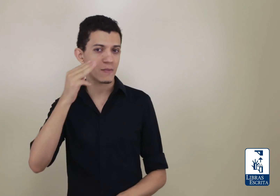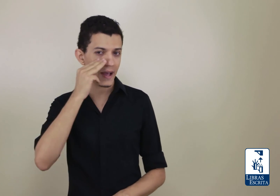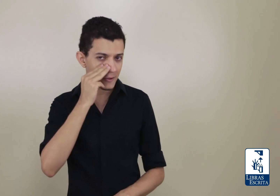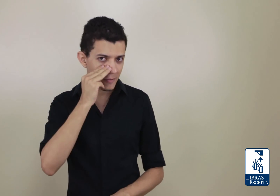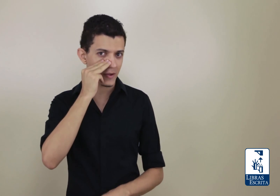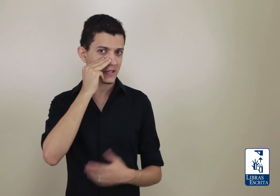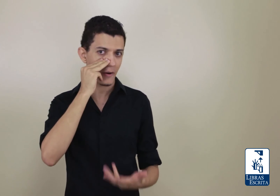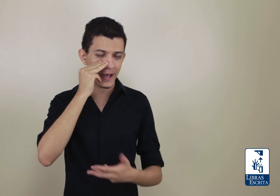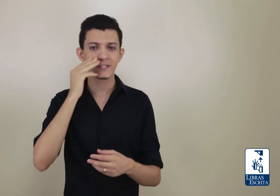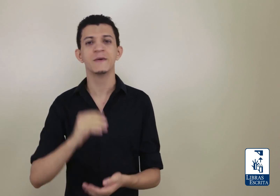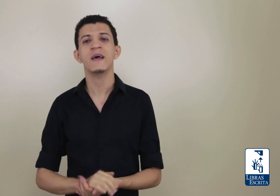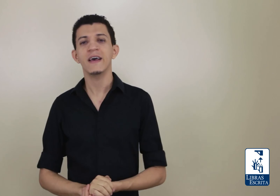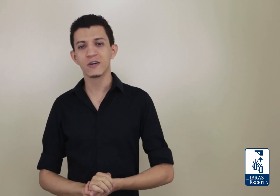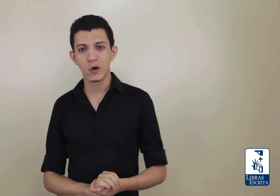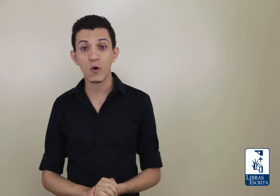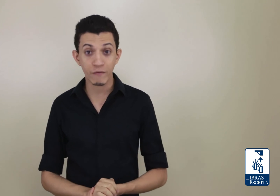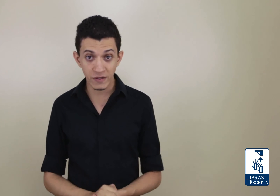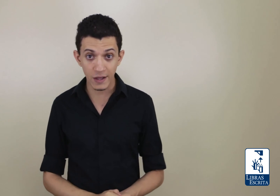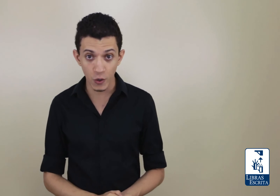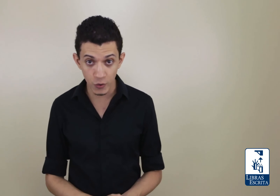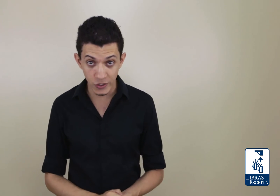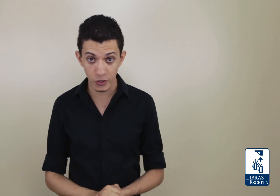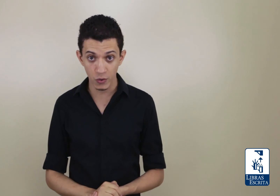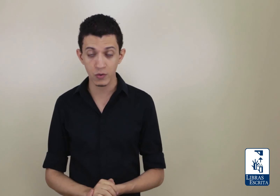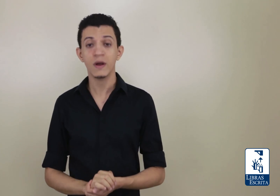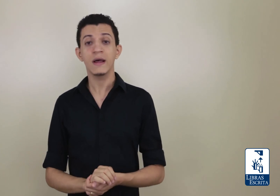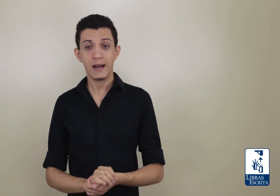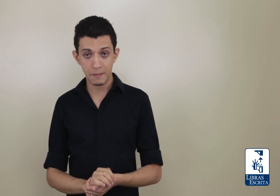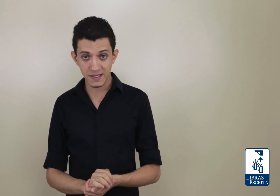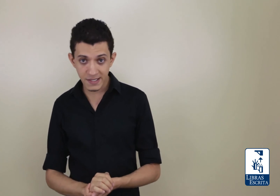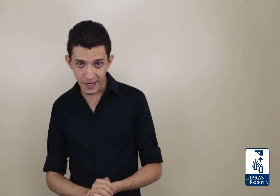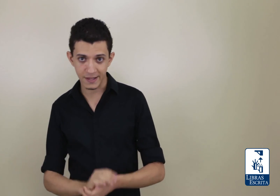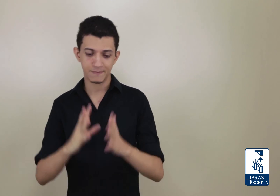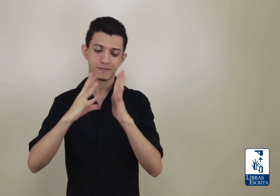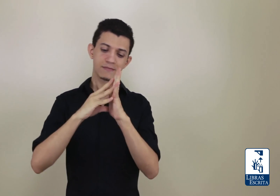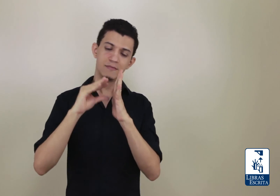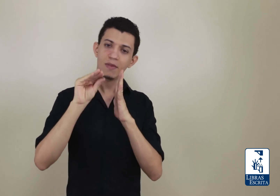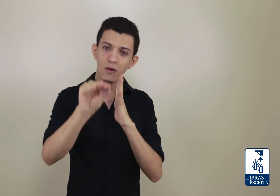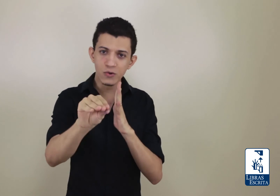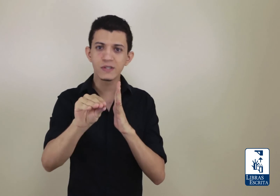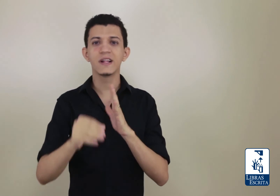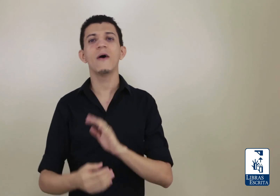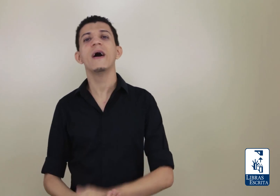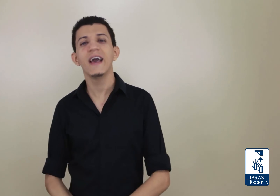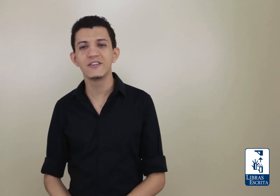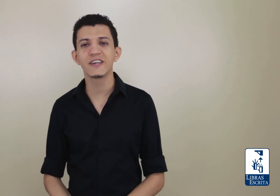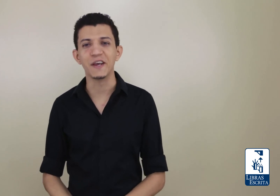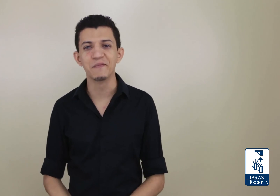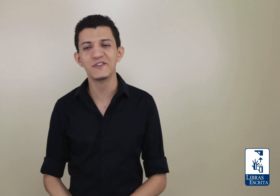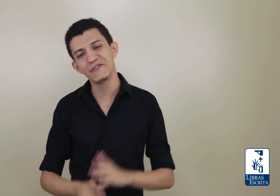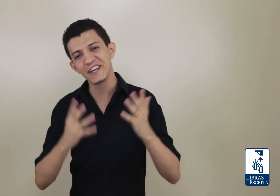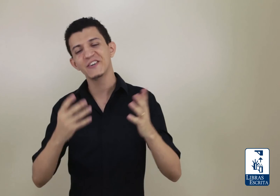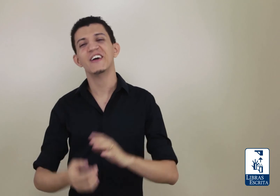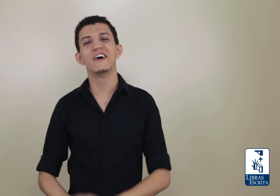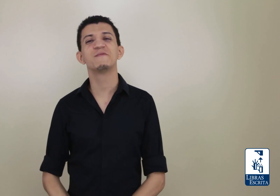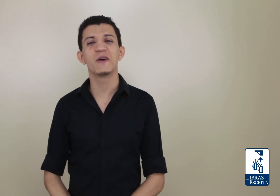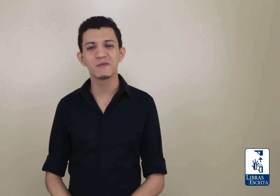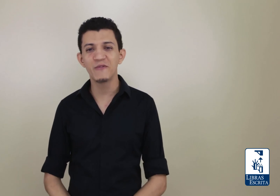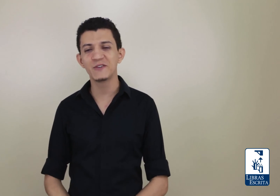Barreto, meu sinal é esse, eu sou o cofundador do Instituto Libras Escrita, cujo sinal é este aqui. Te vejo no nosso próximo video,